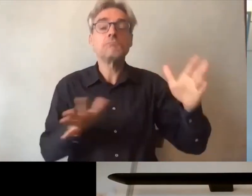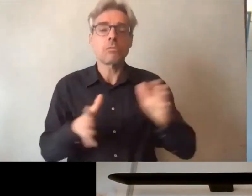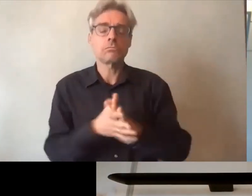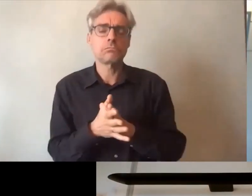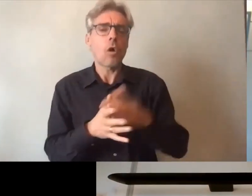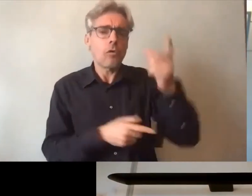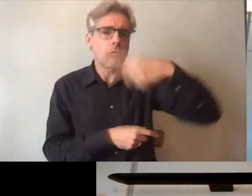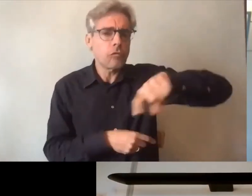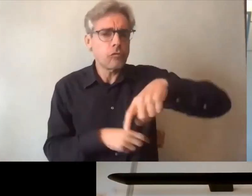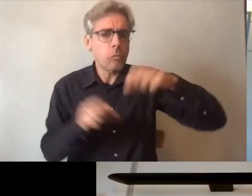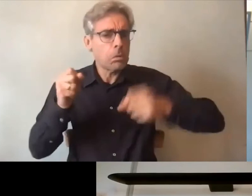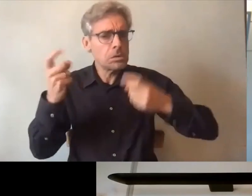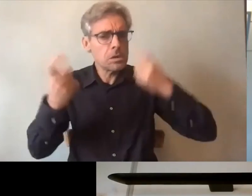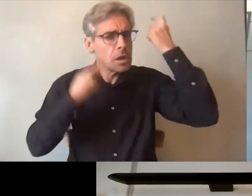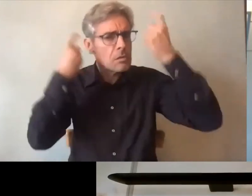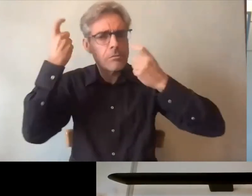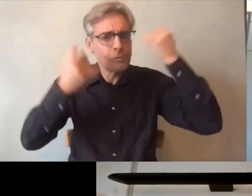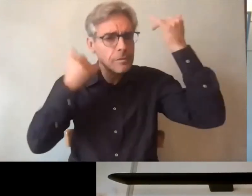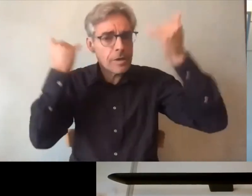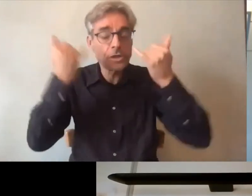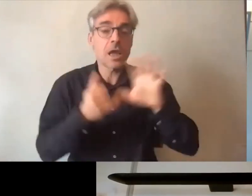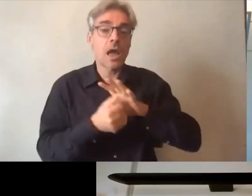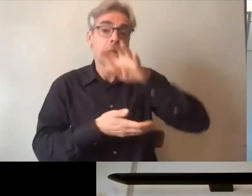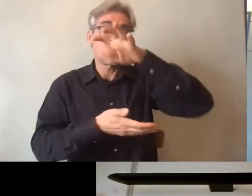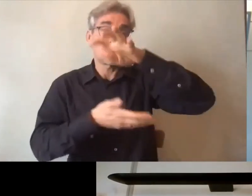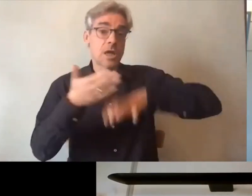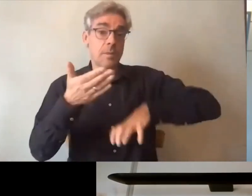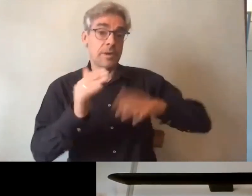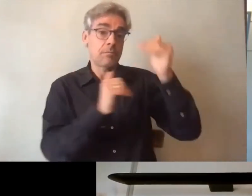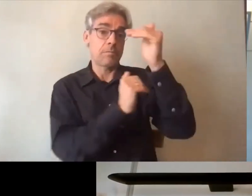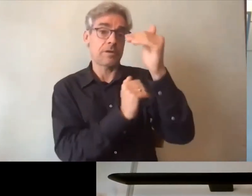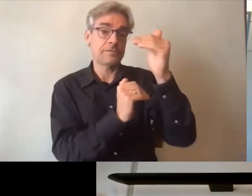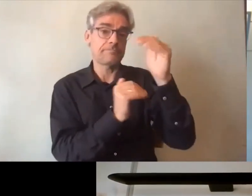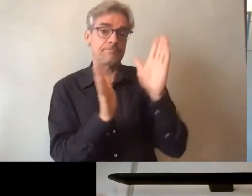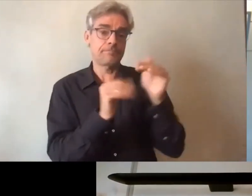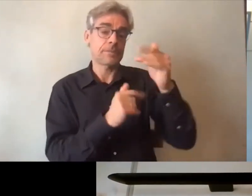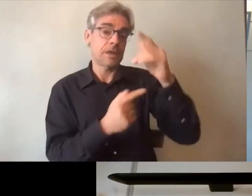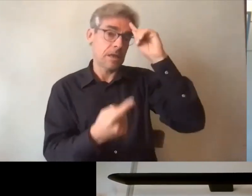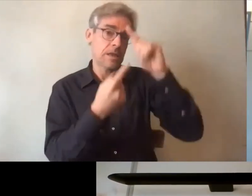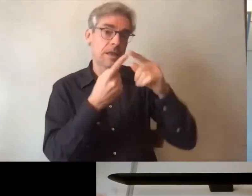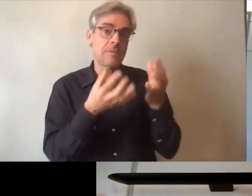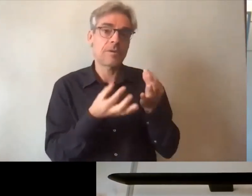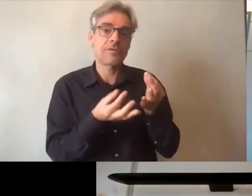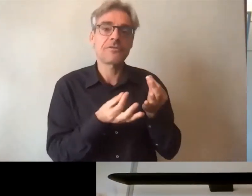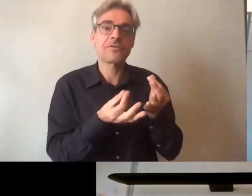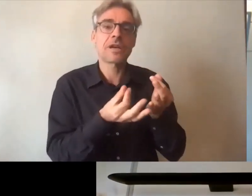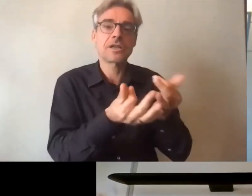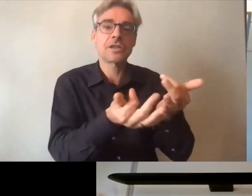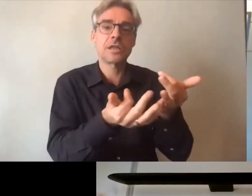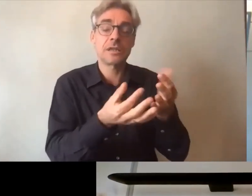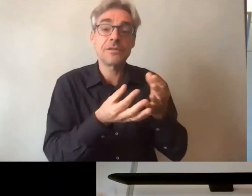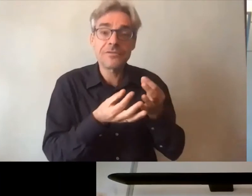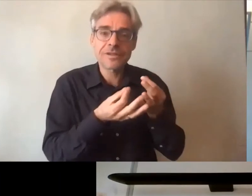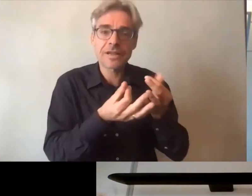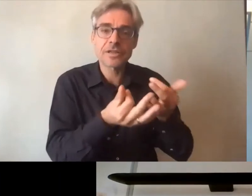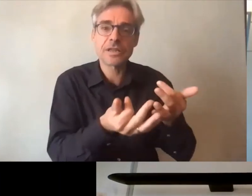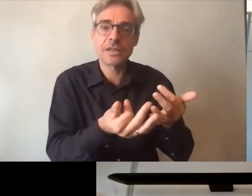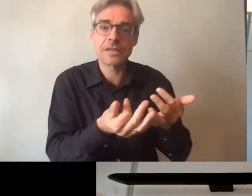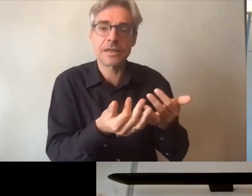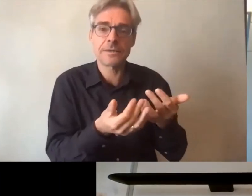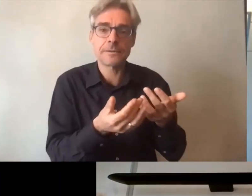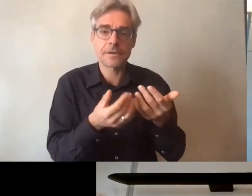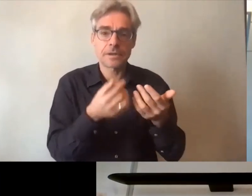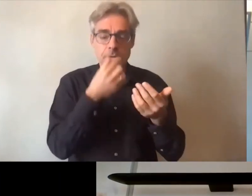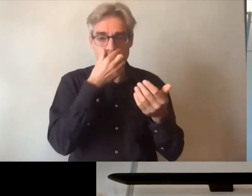j'ai tout un chapitre qui est consacré à la fragilité et dans ce chapitre consacré